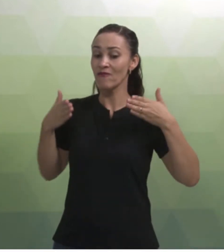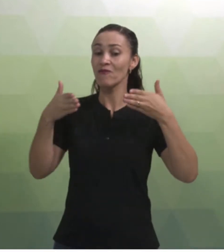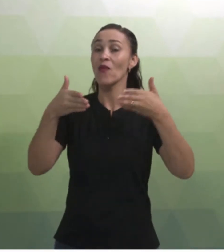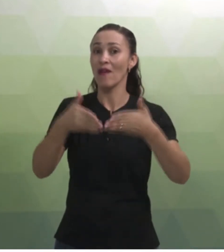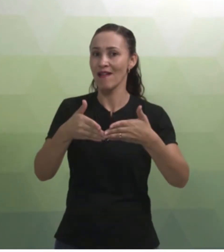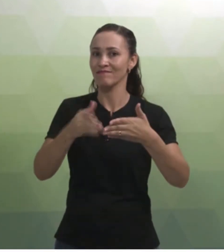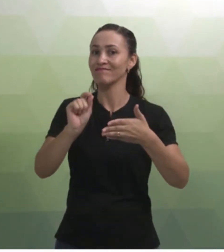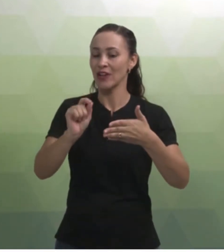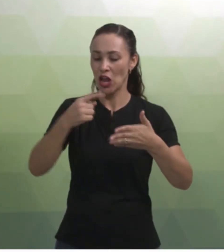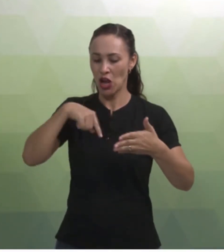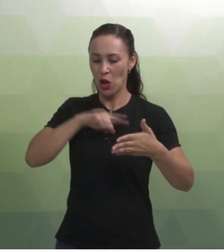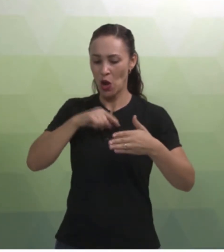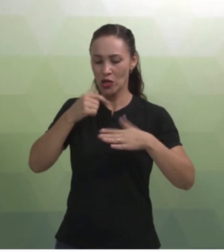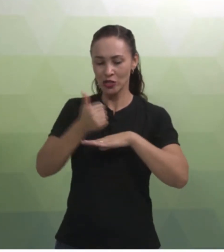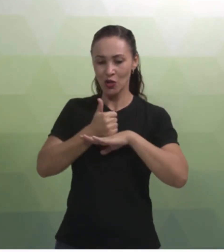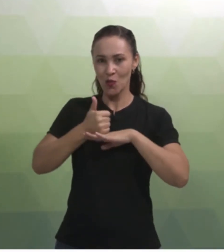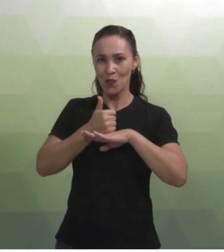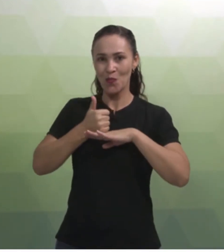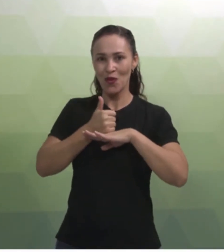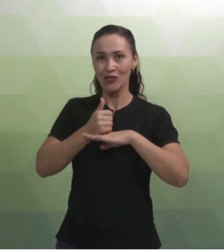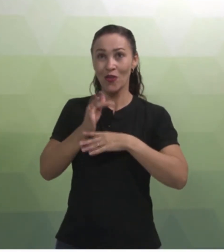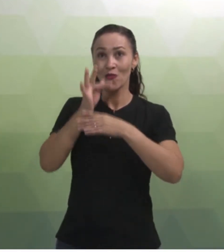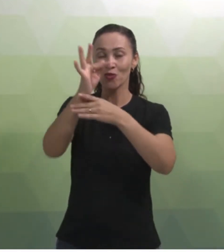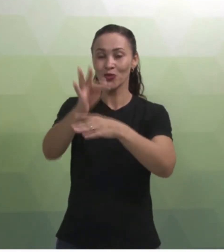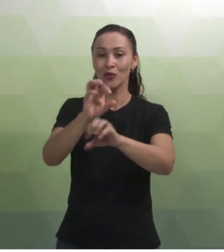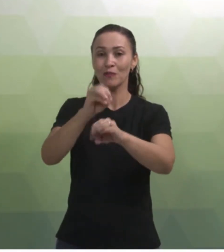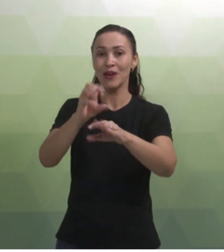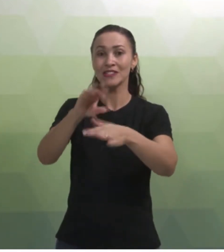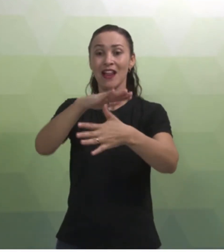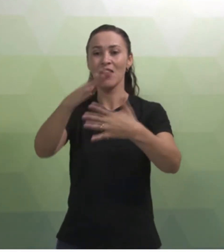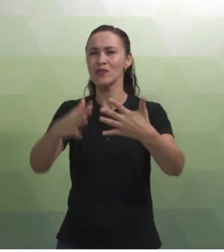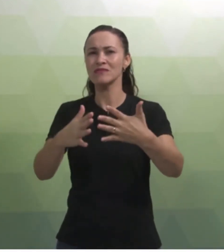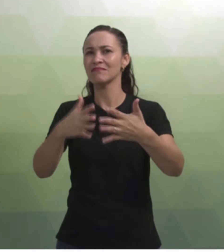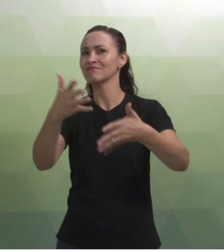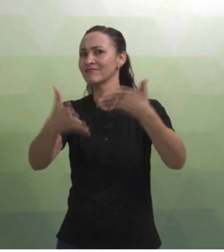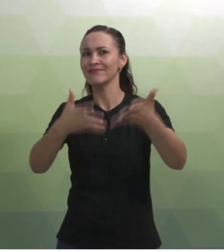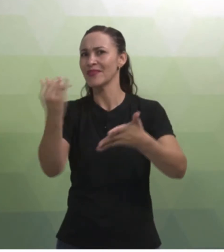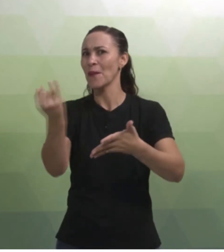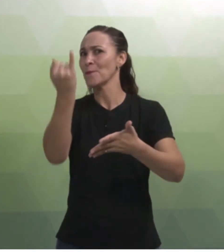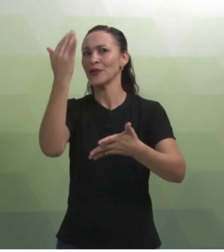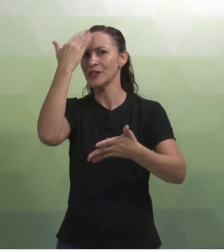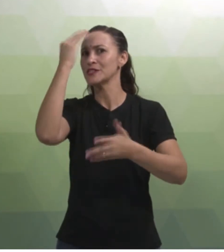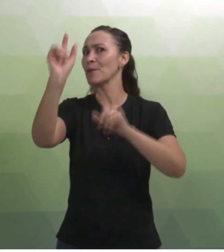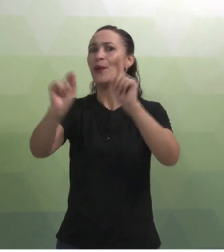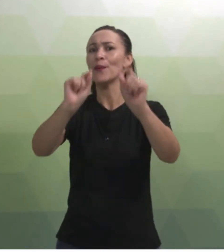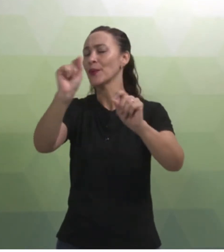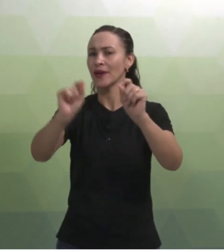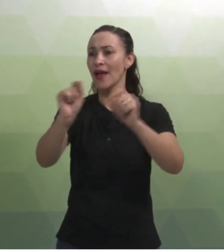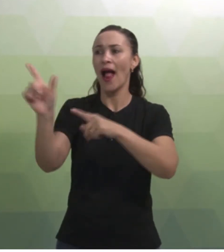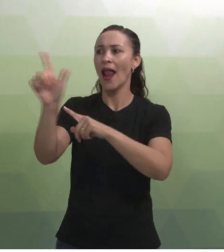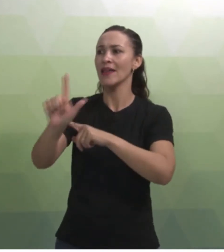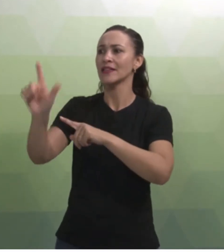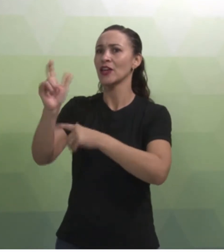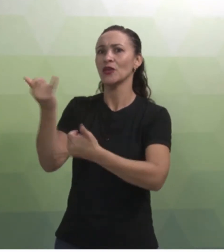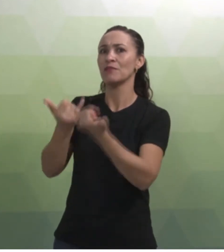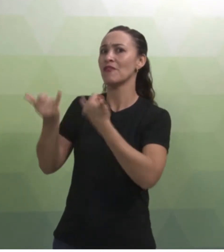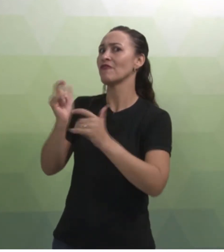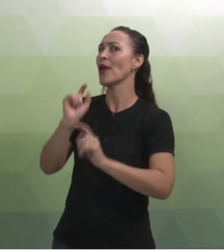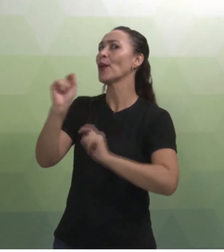profissionais, para o ensino da língua de sinais. O que é importante eu saber? O que a literatura me fala sobre isso? E eu, no